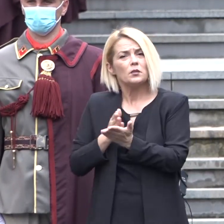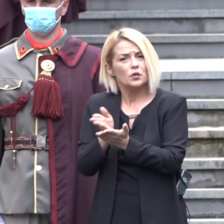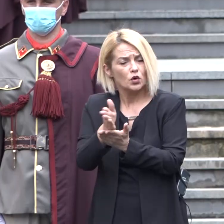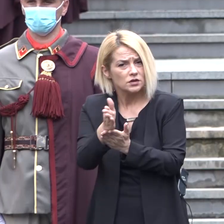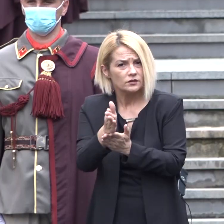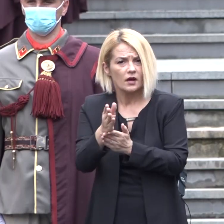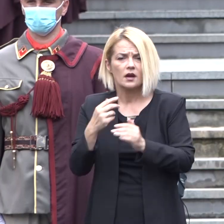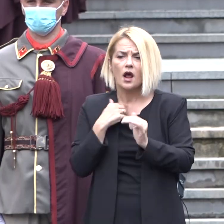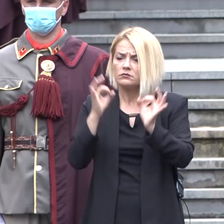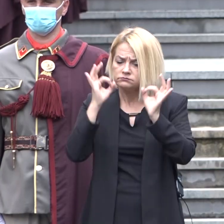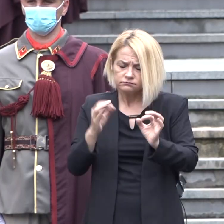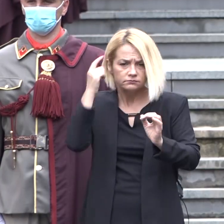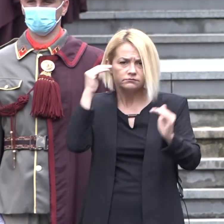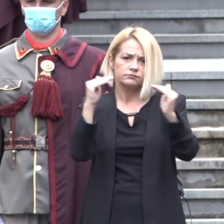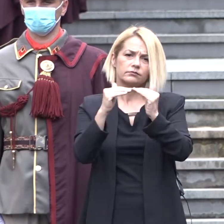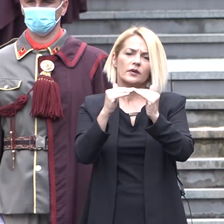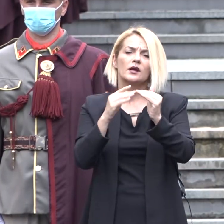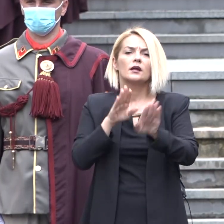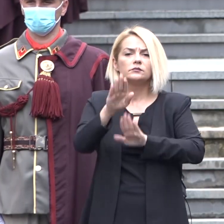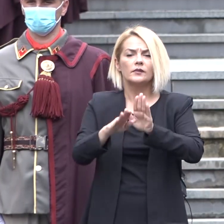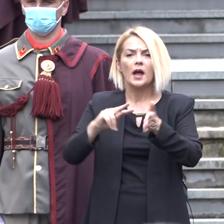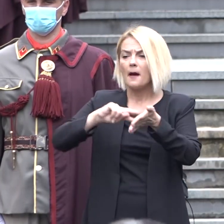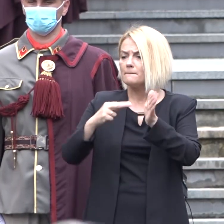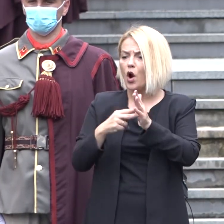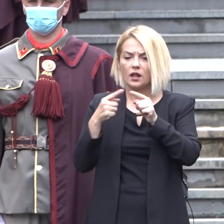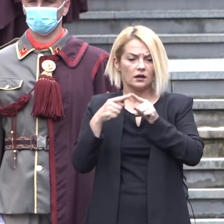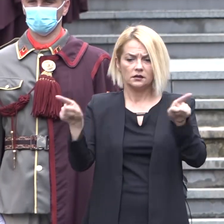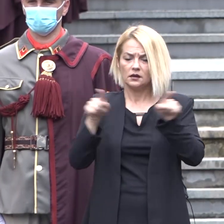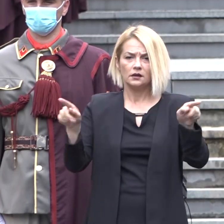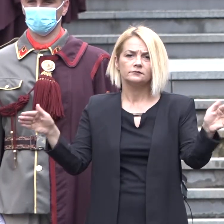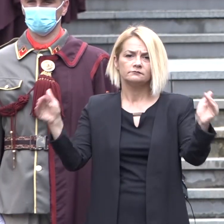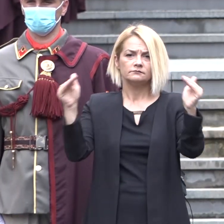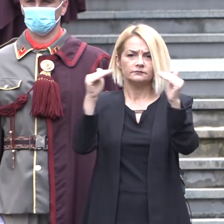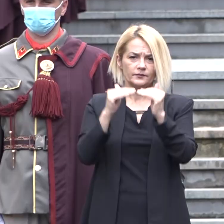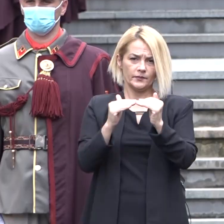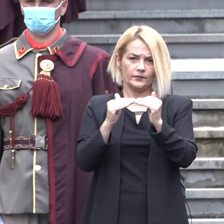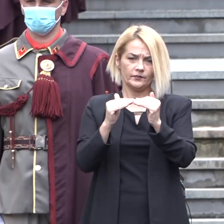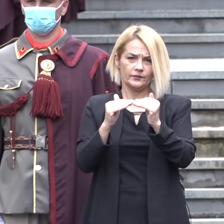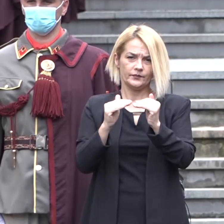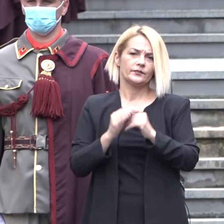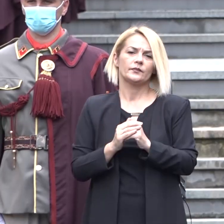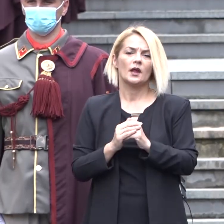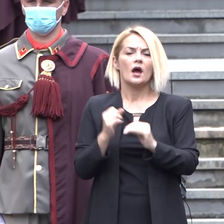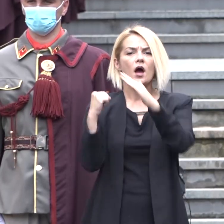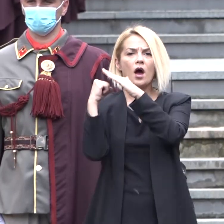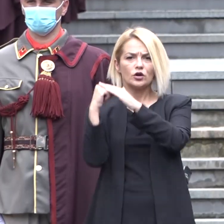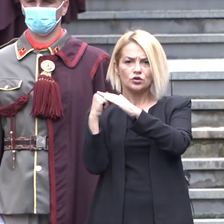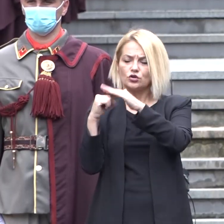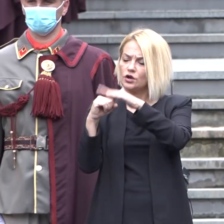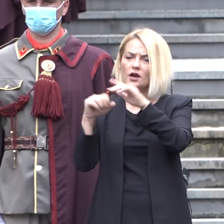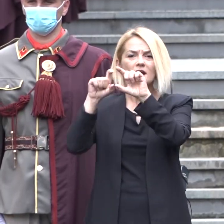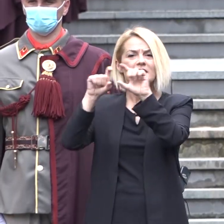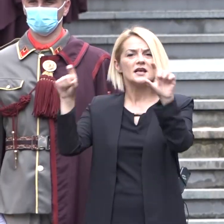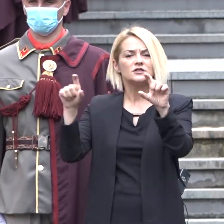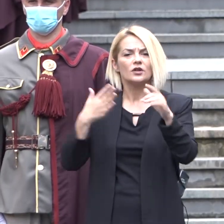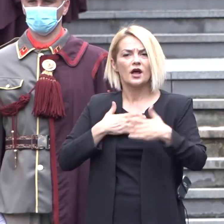на конструктивен начин да ги надминува политичките разлики и несогласувања. А стожарната институција за